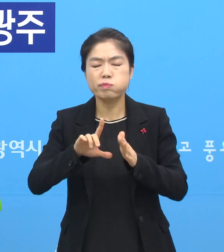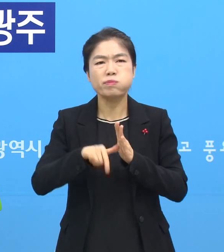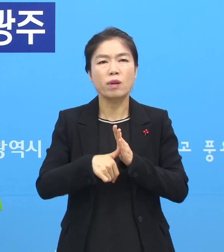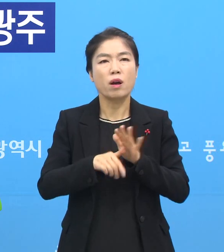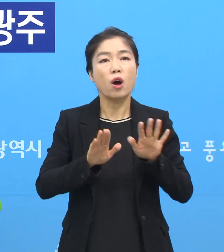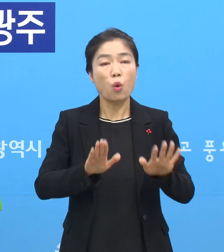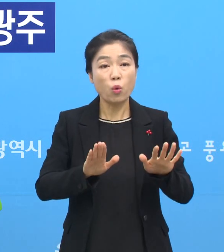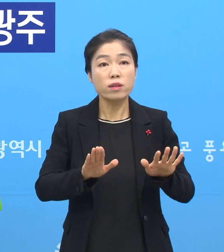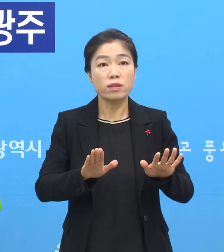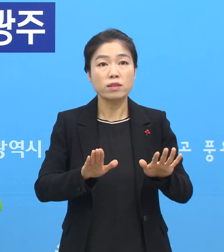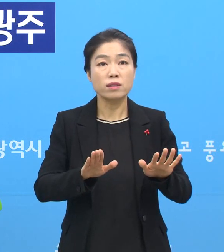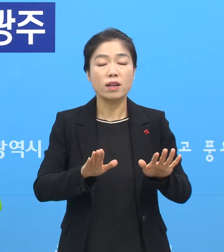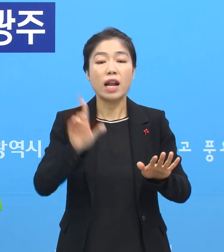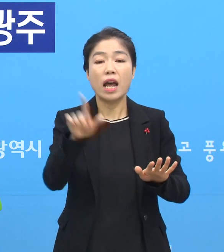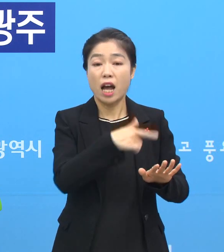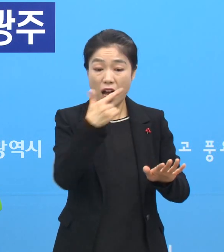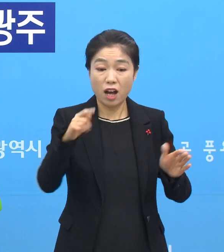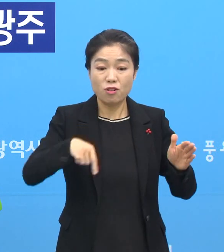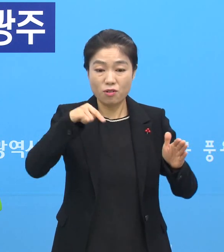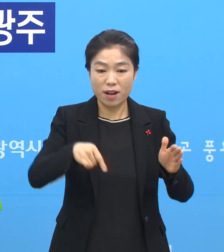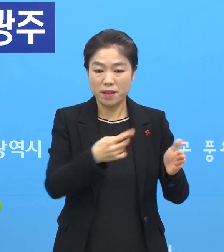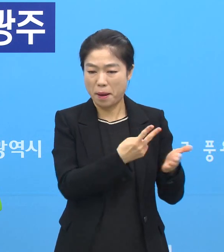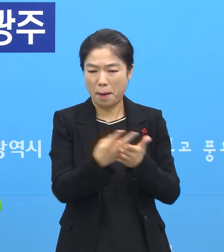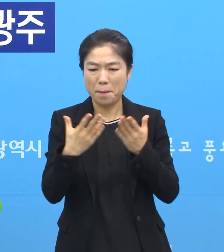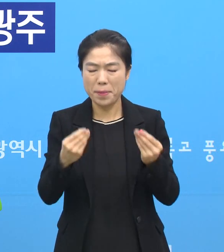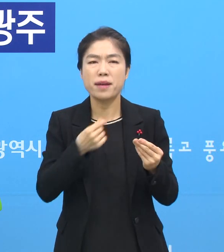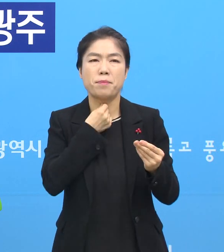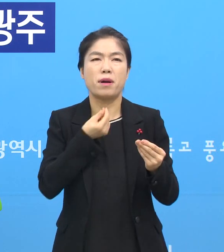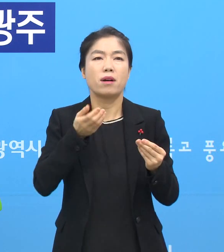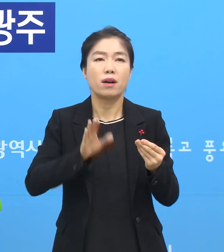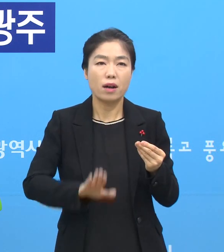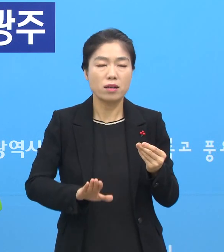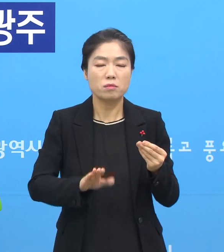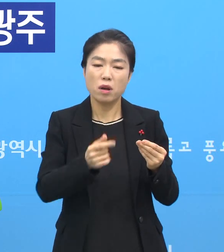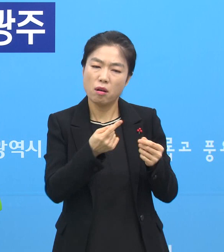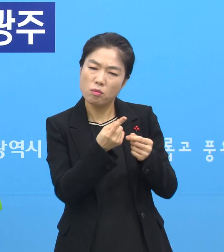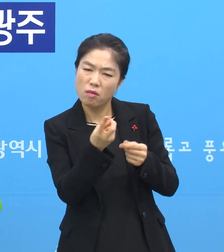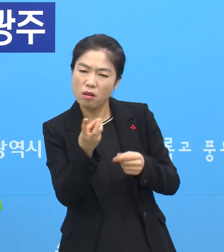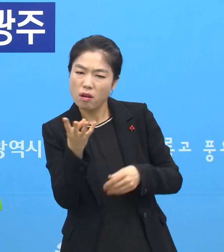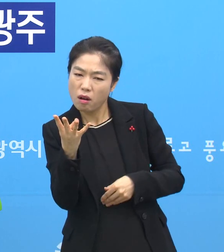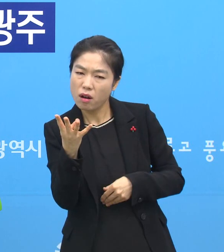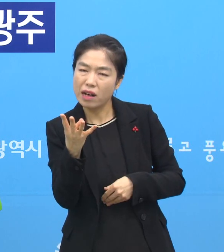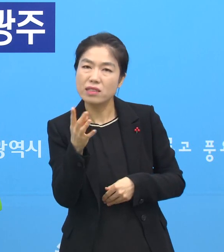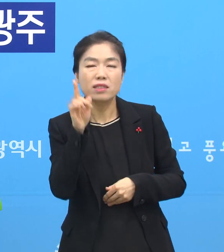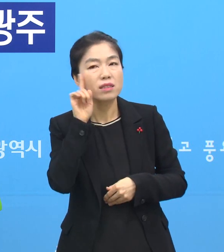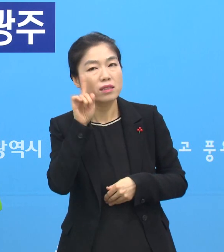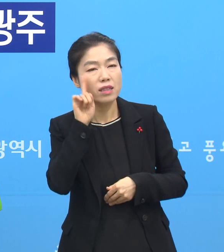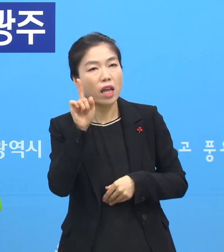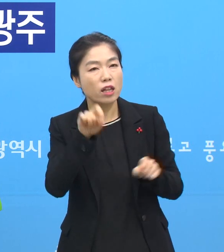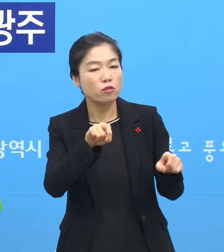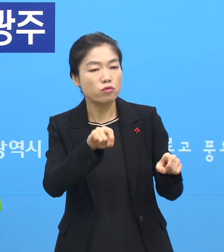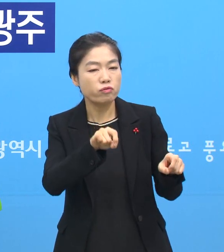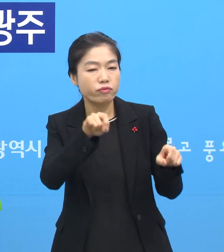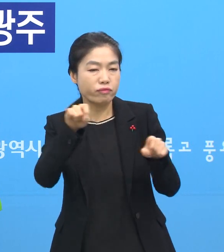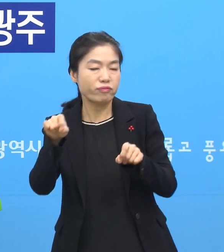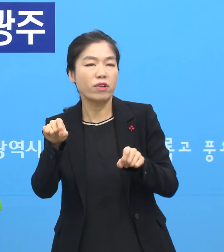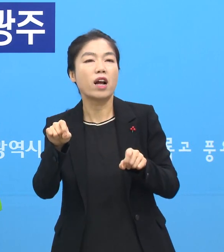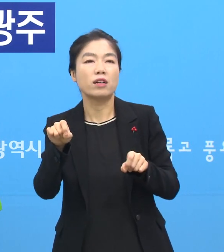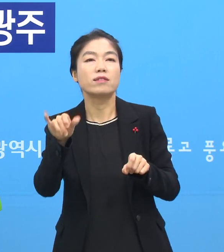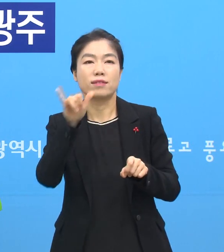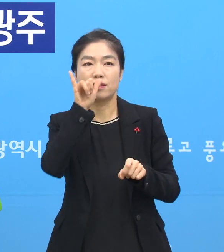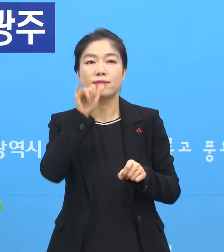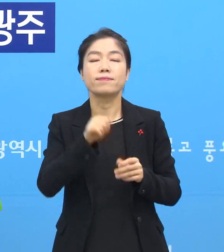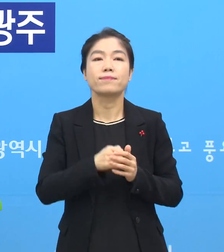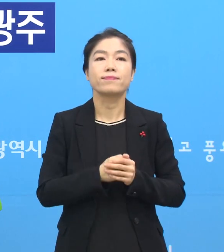중으로 환자 후송을 완료하려고 하지만 조금 몇 가지 지연된다면 내일까지 정도로 늘어질 수도 있을 것 같습니다.